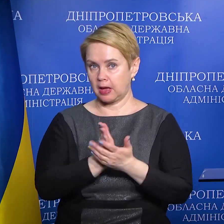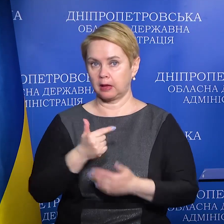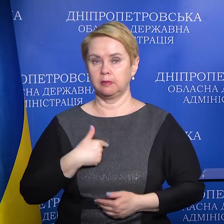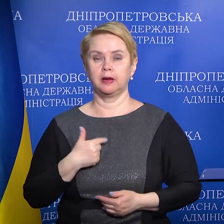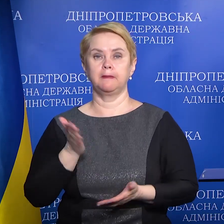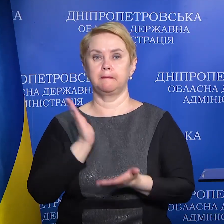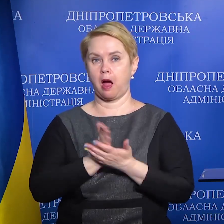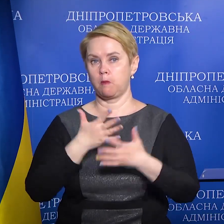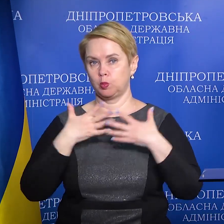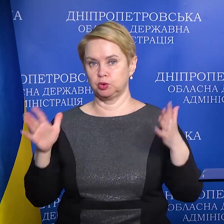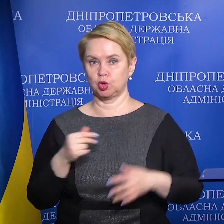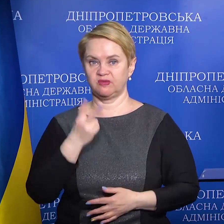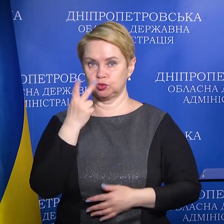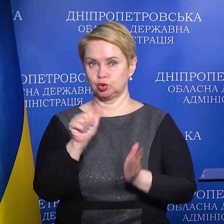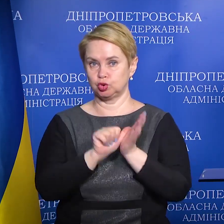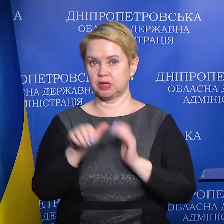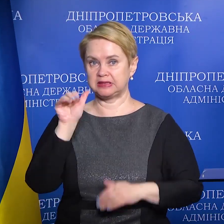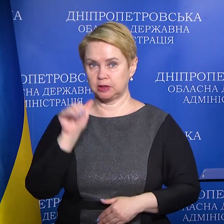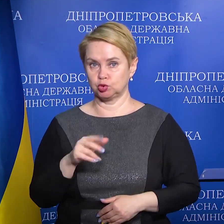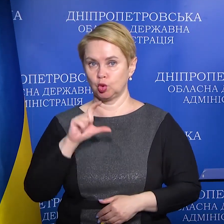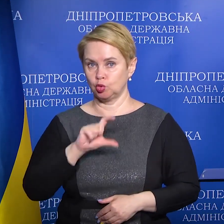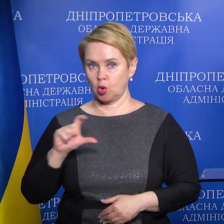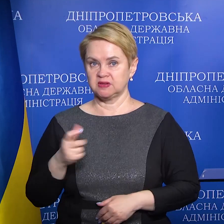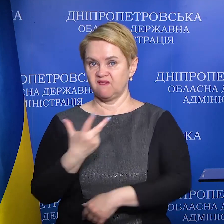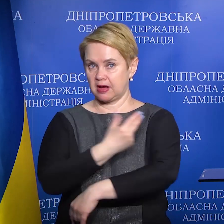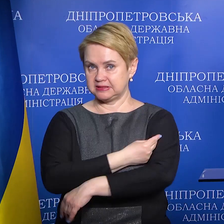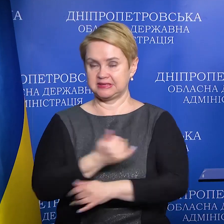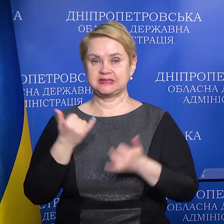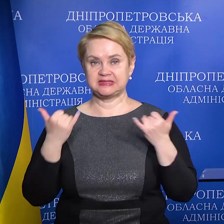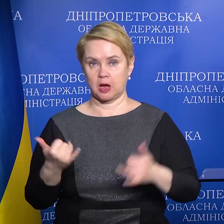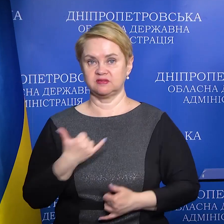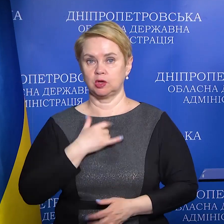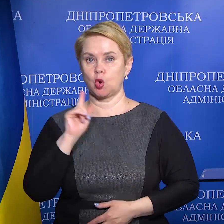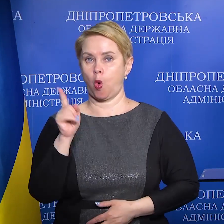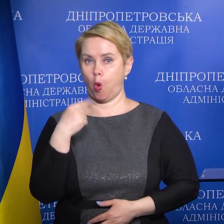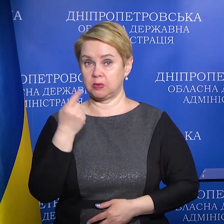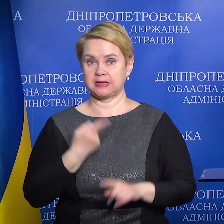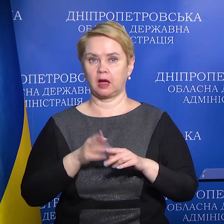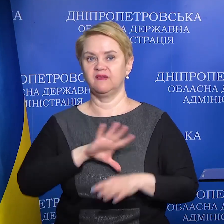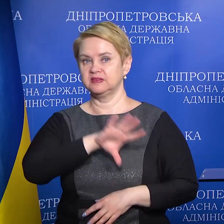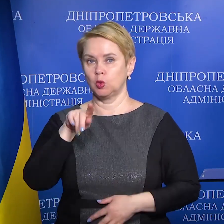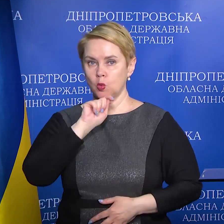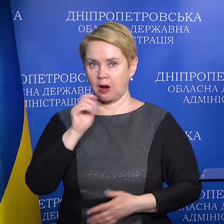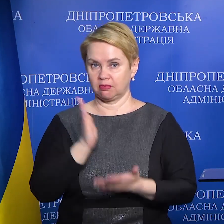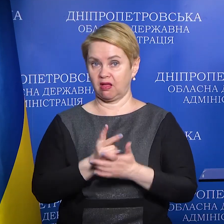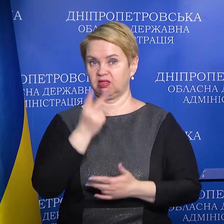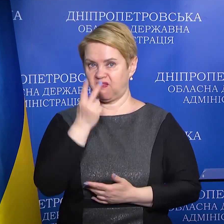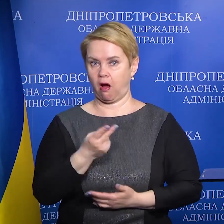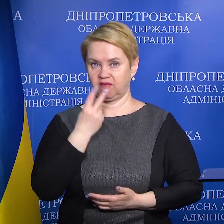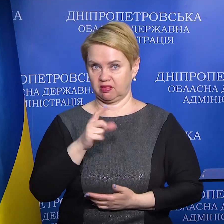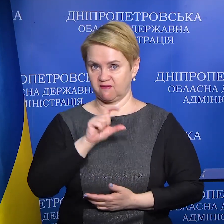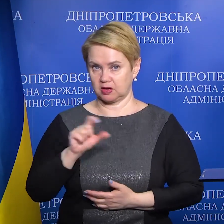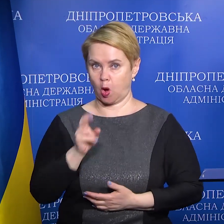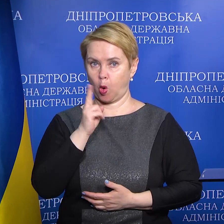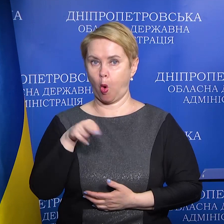маємо більше 260 тисяч доз вакцин. Зараз в нашій області, як і в Україні, є два види вакцин.